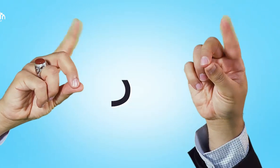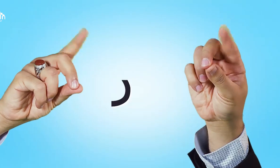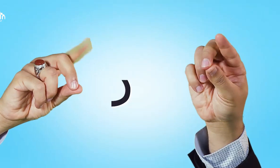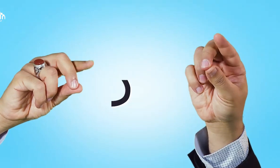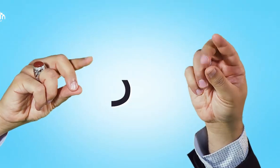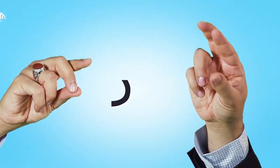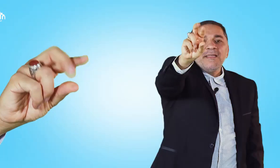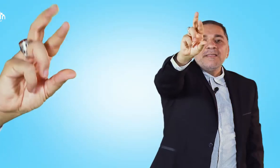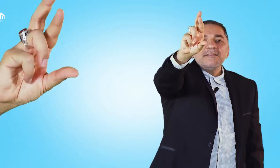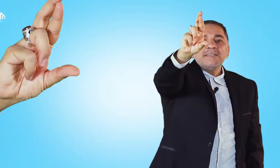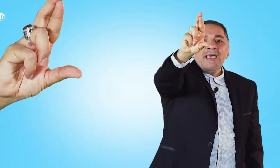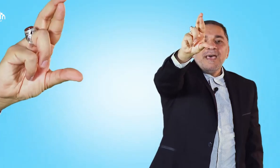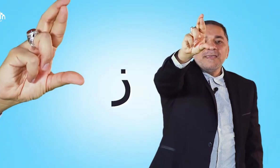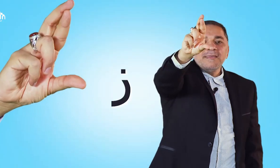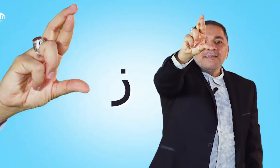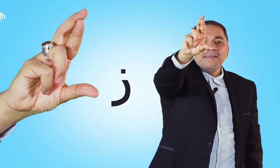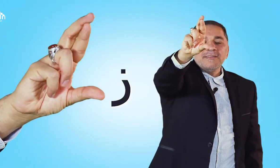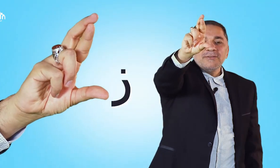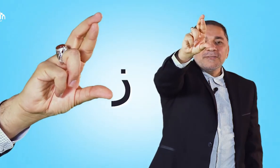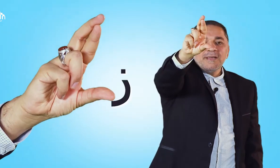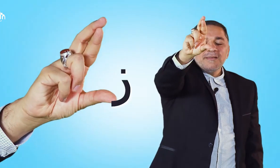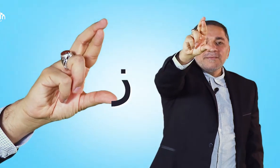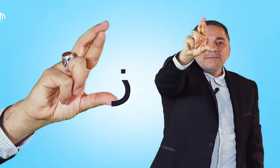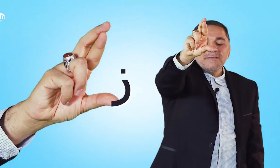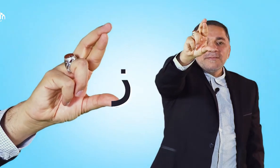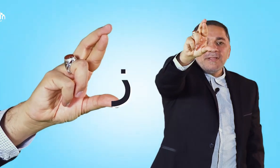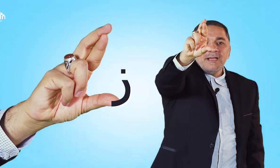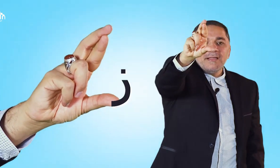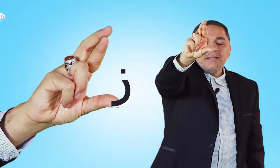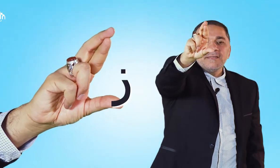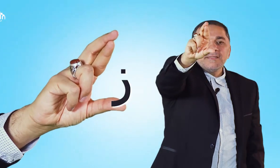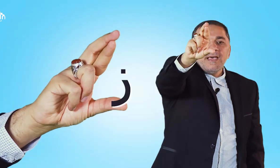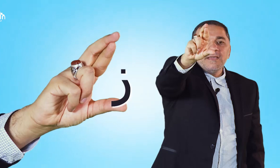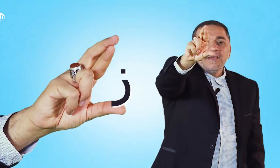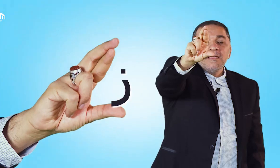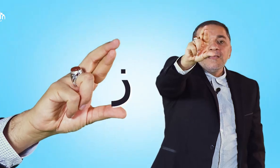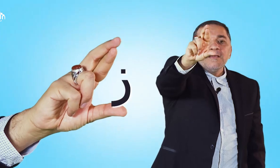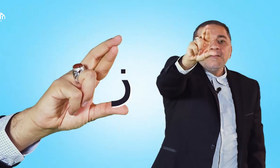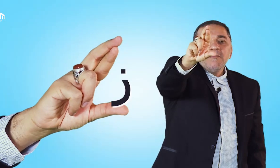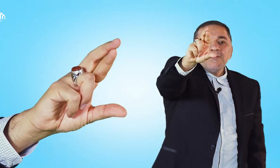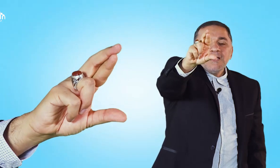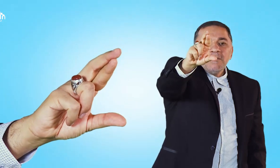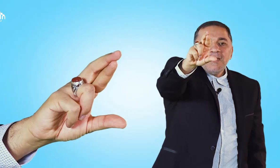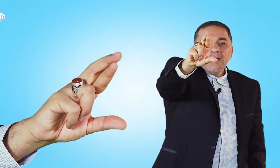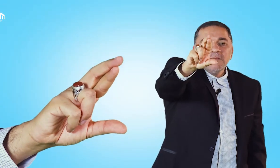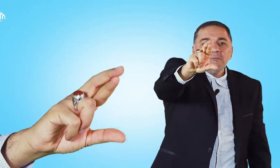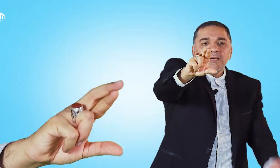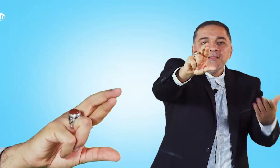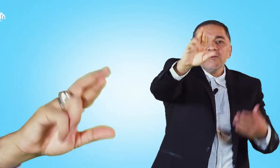را زاي النقطة في الأعلى زاي عندما يسلم عليك أحد من بعيد